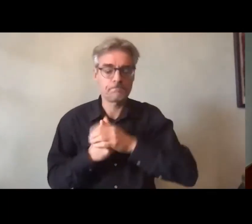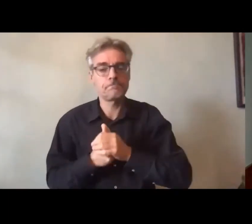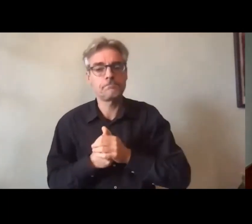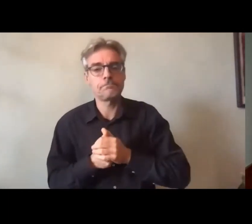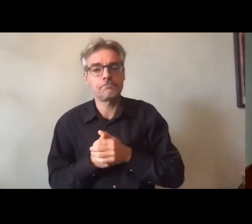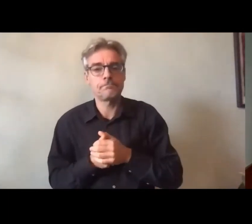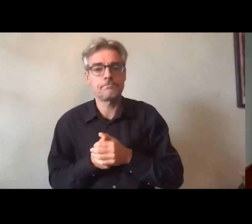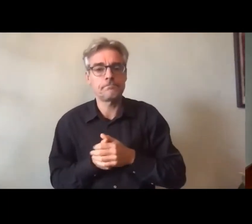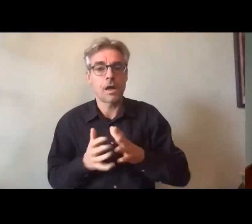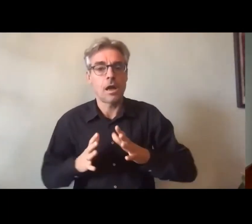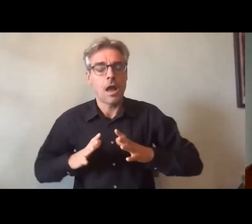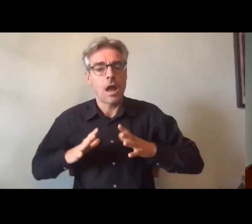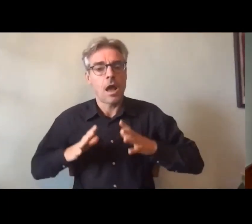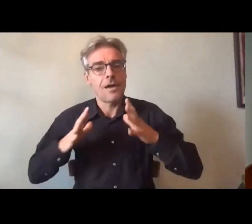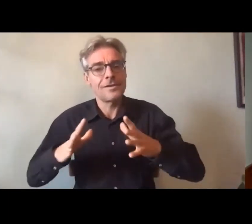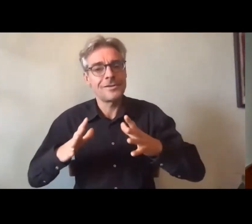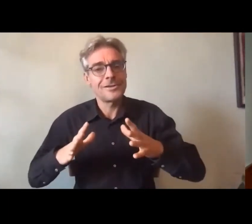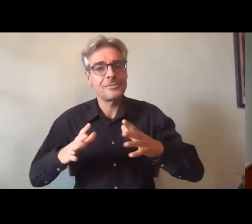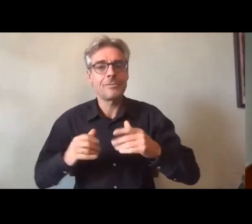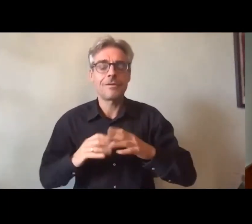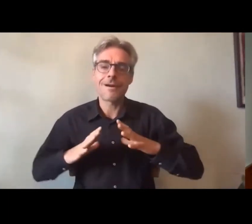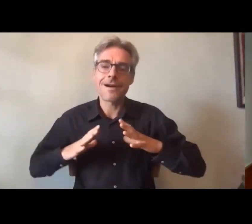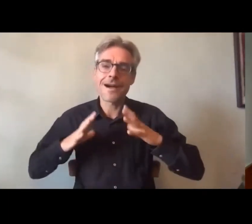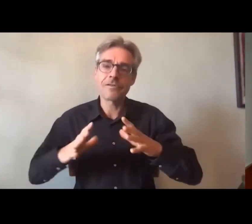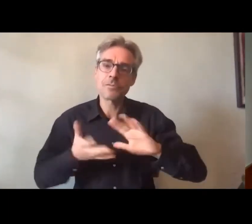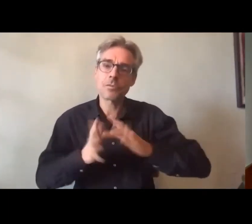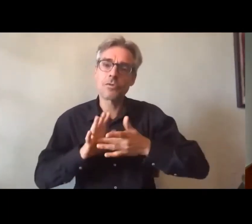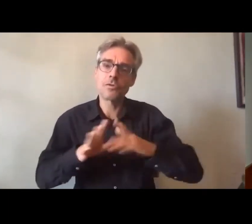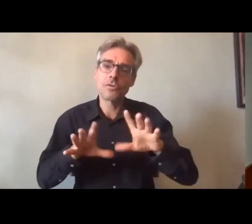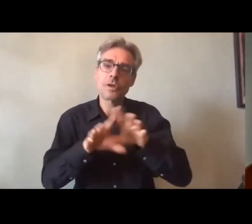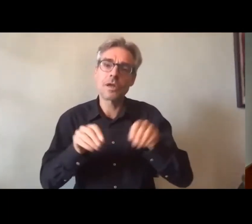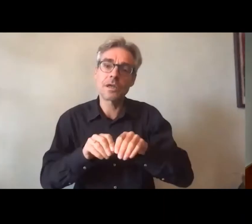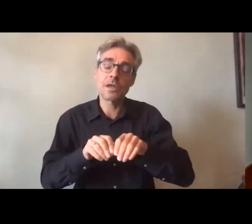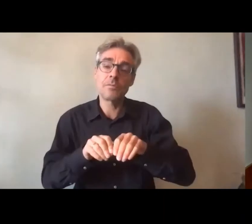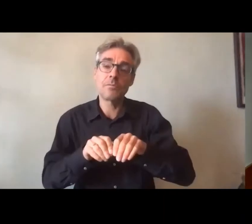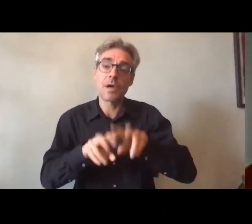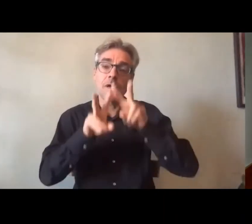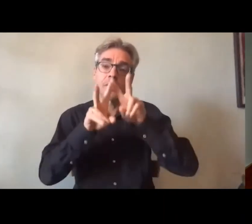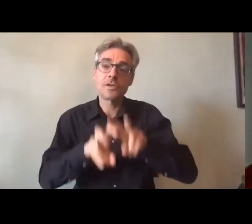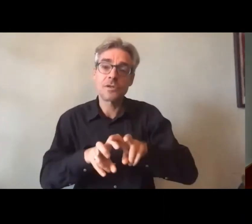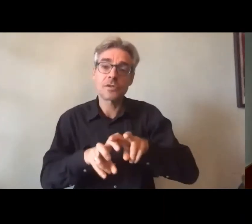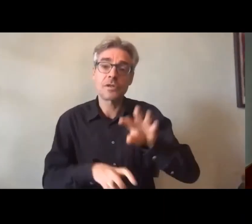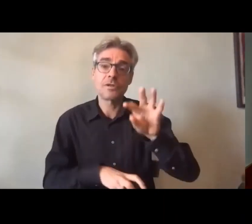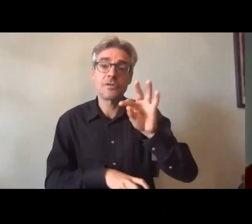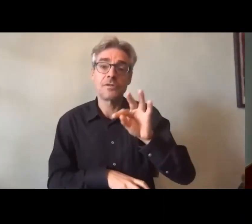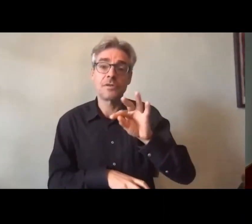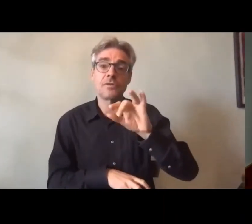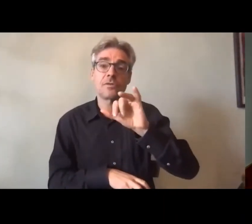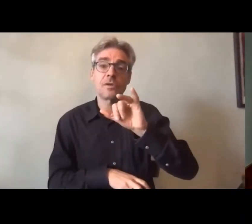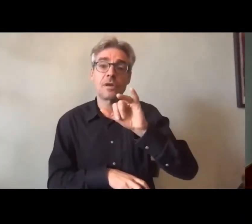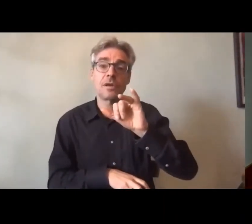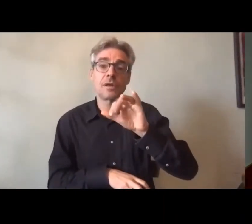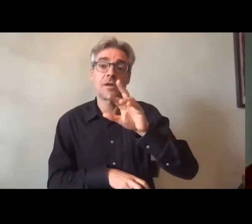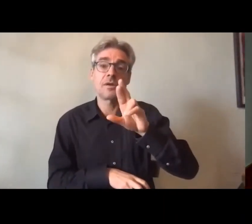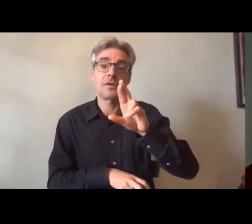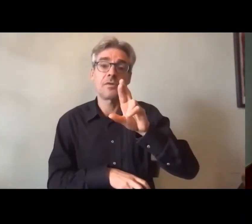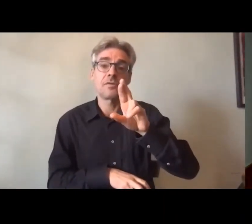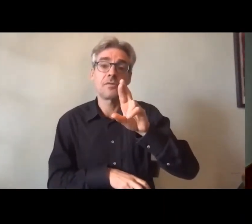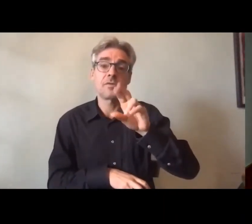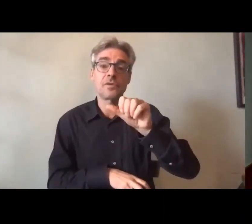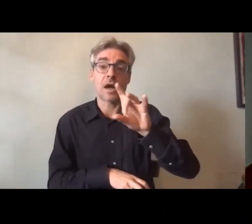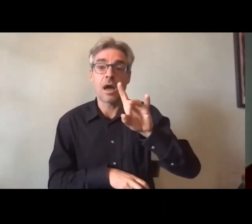'investissement du comité éthique et scientifique de la FIRA qui nous aide et dont nous nous nourrissons